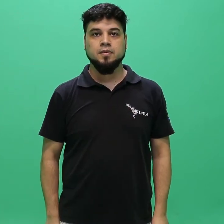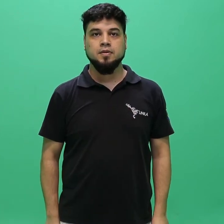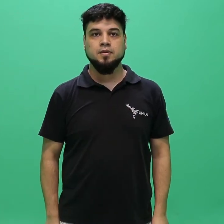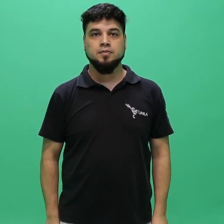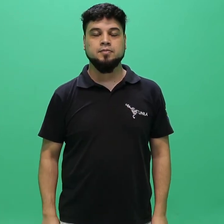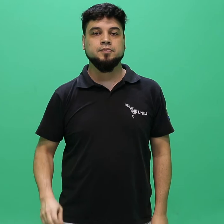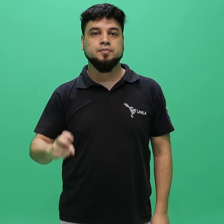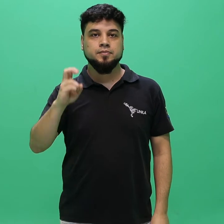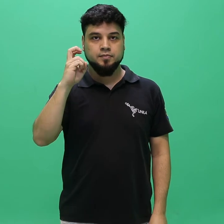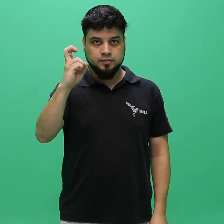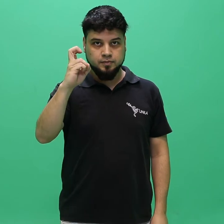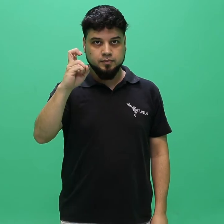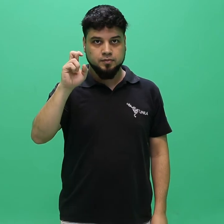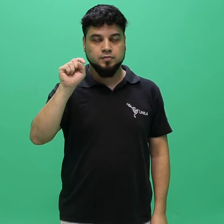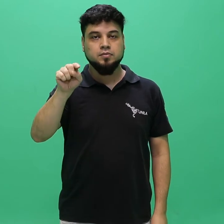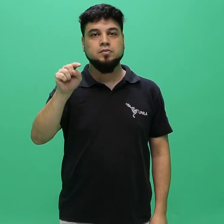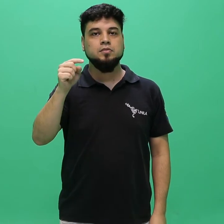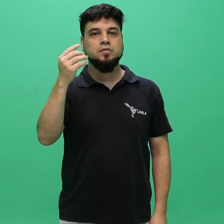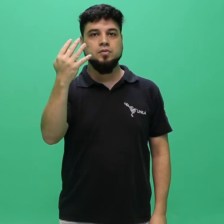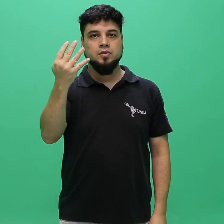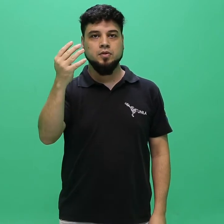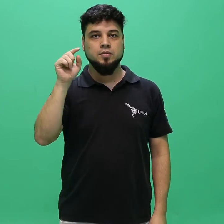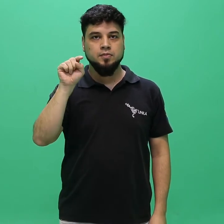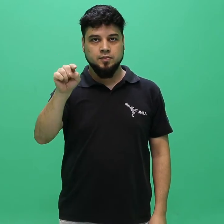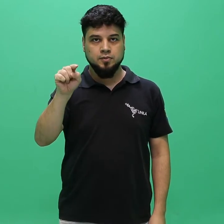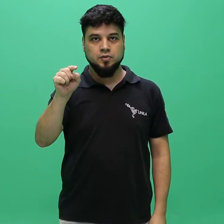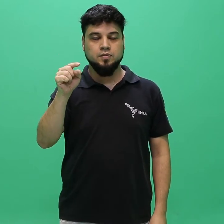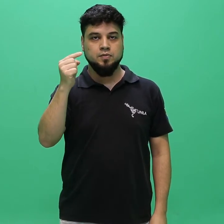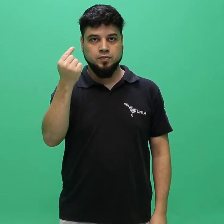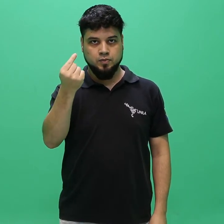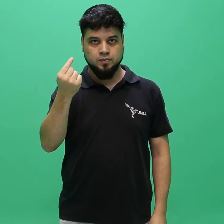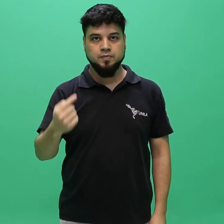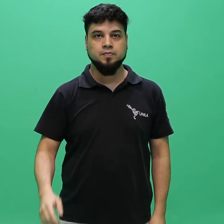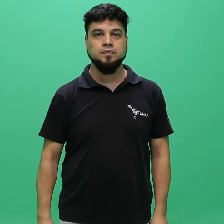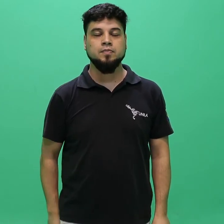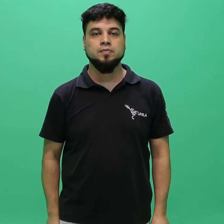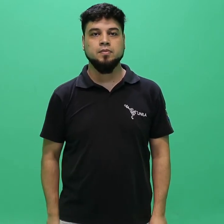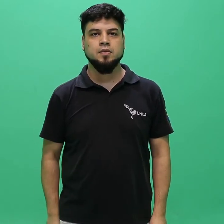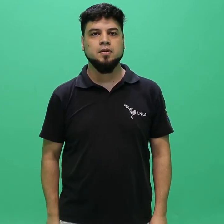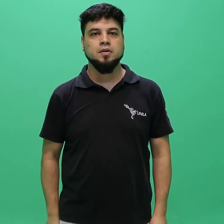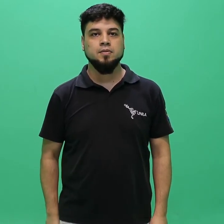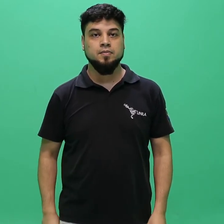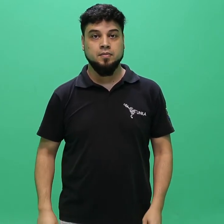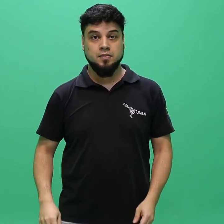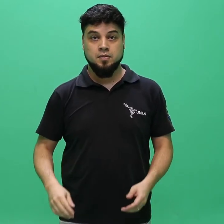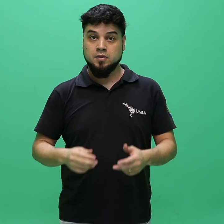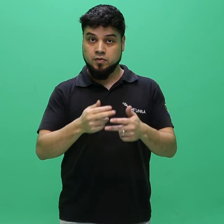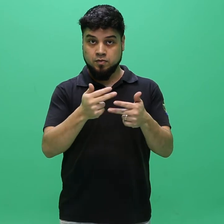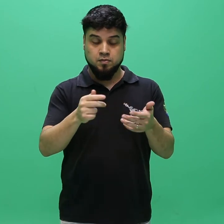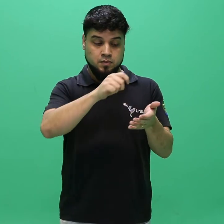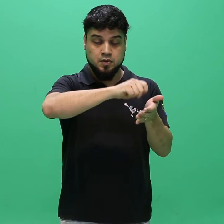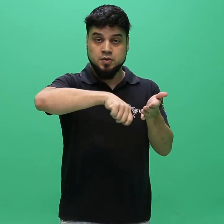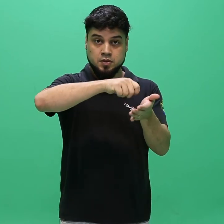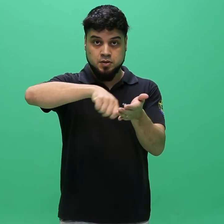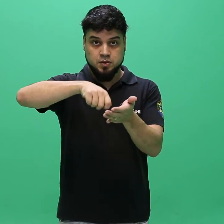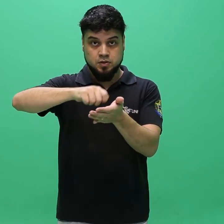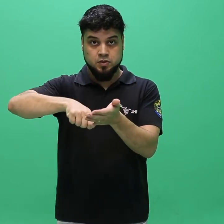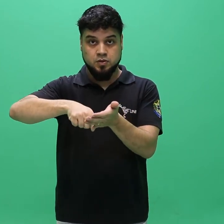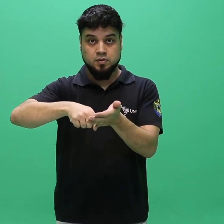5.4.1. As inscrições para o presente processo seletivo serão